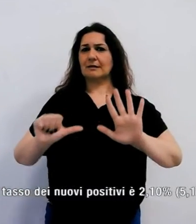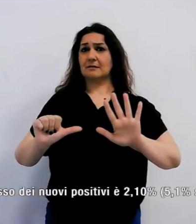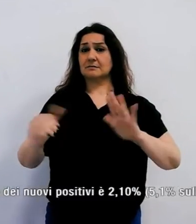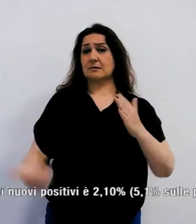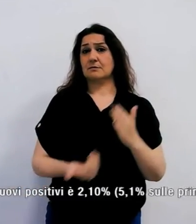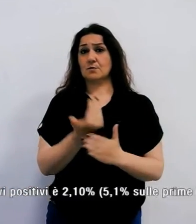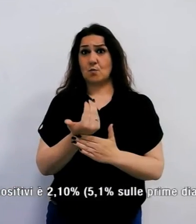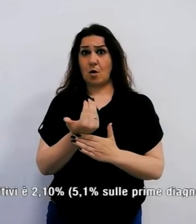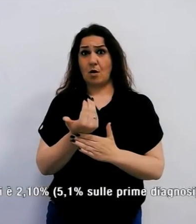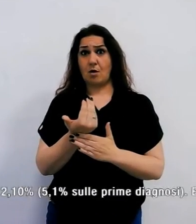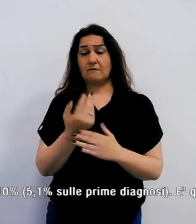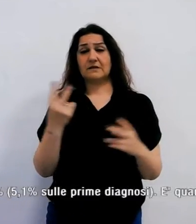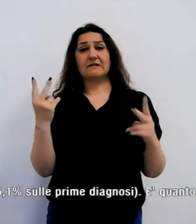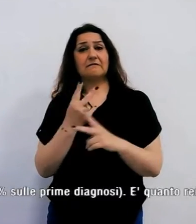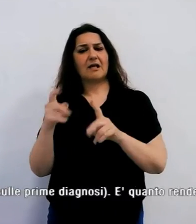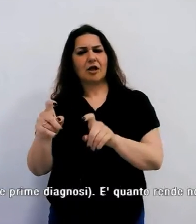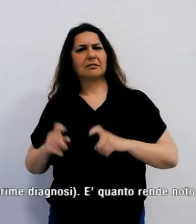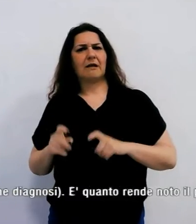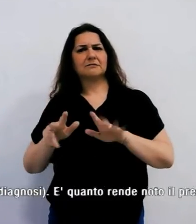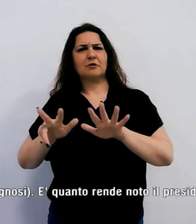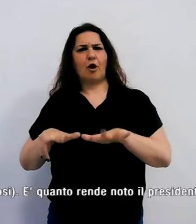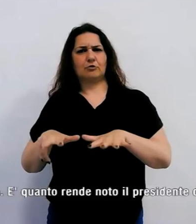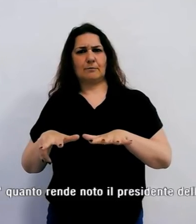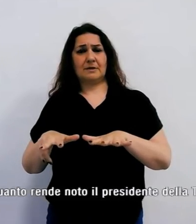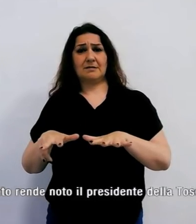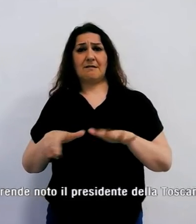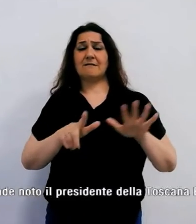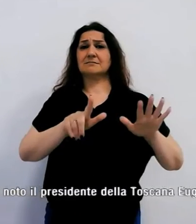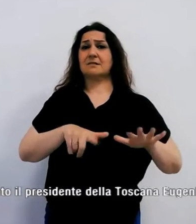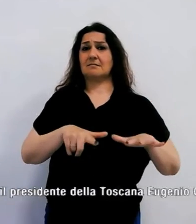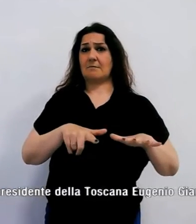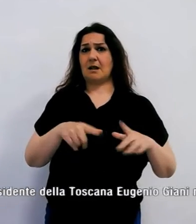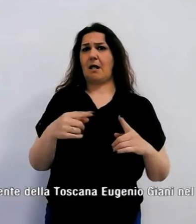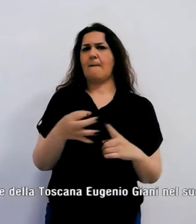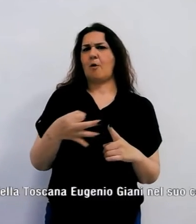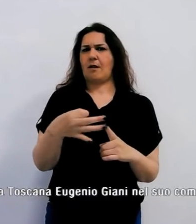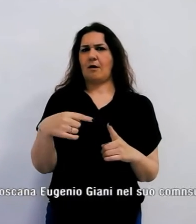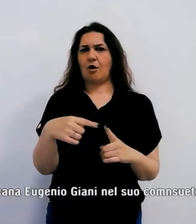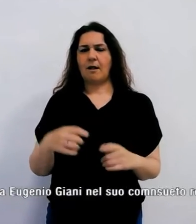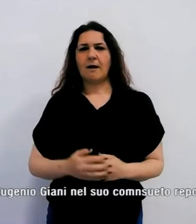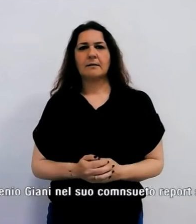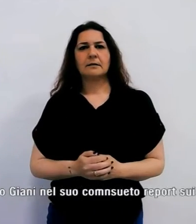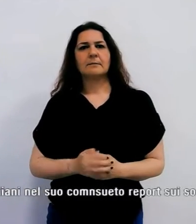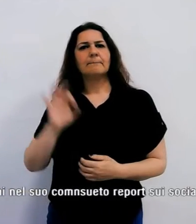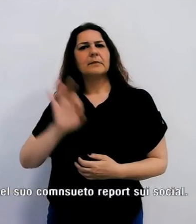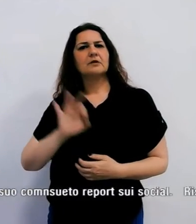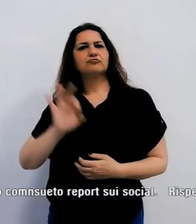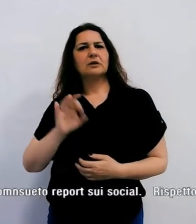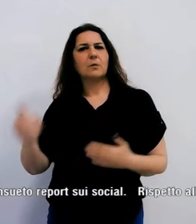.000 test, di cui 7.000 tamponi molecolari. Il tasso dei nuovi positivi è il 2